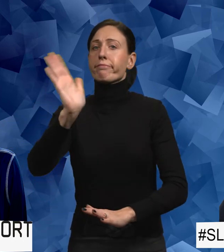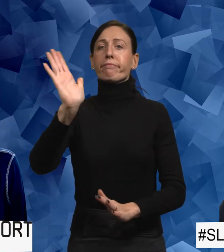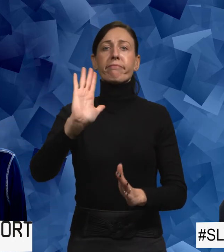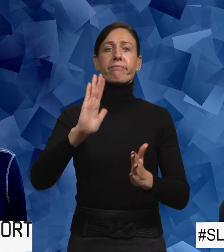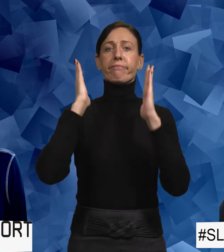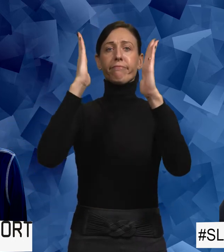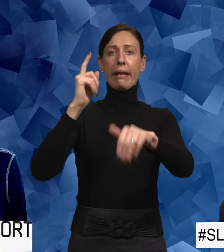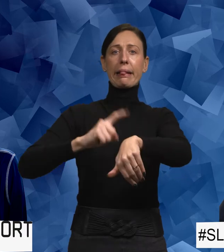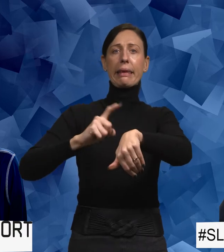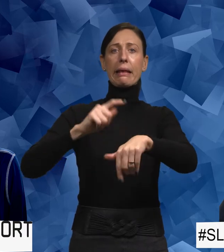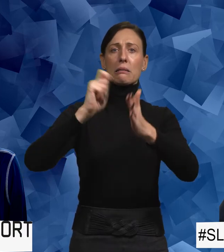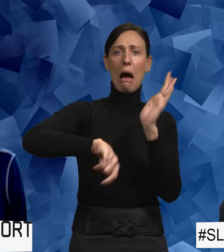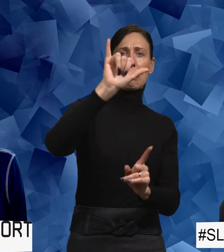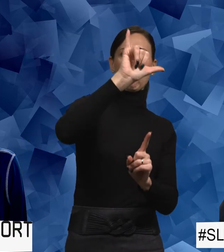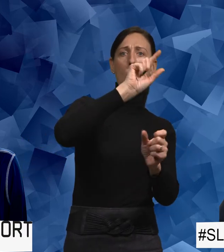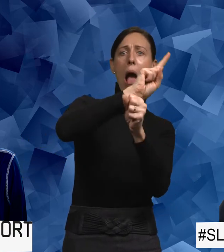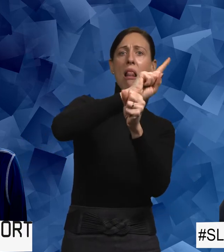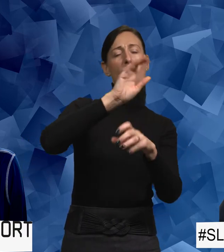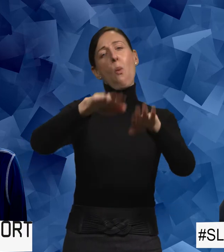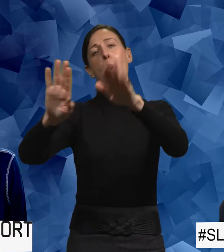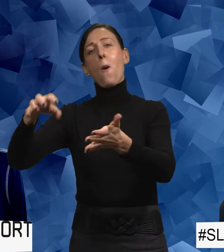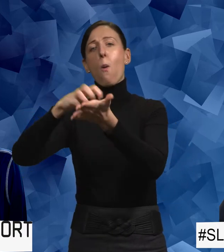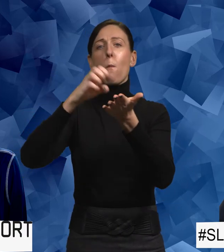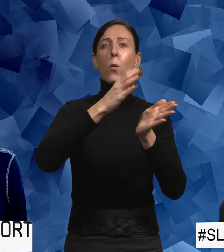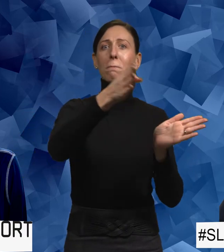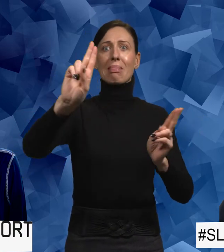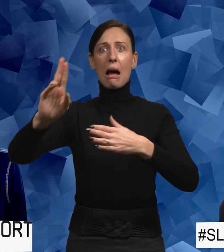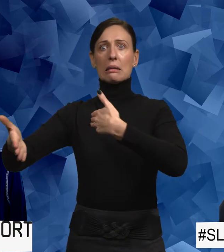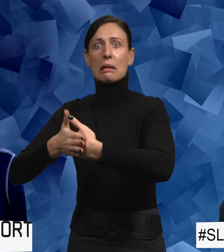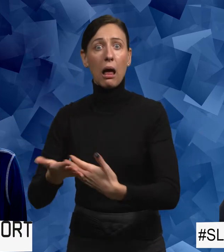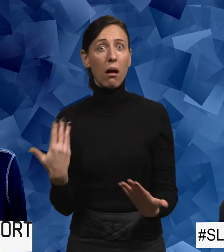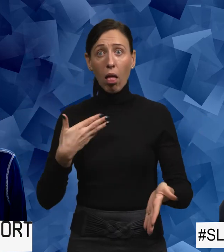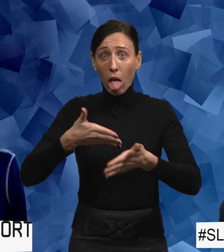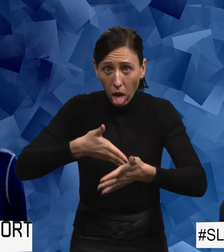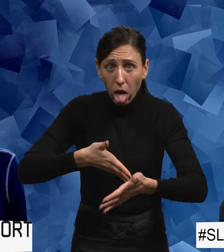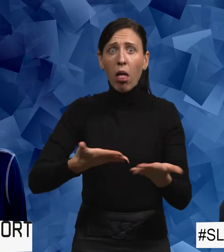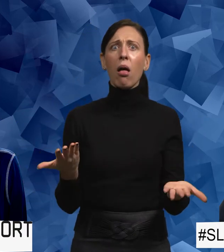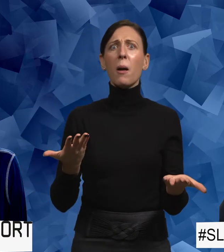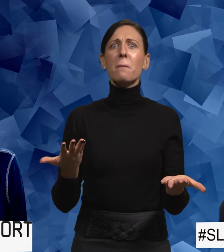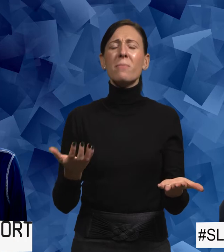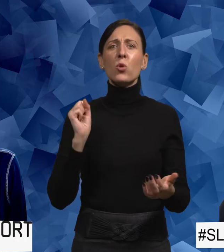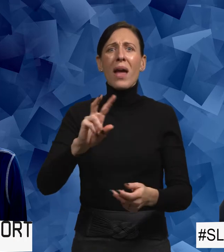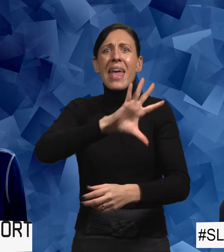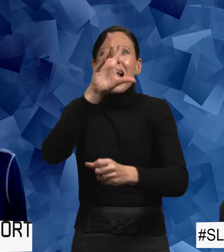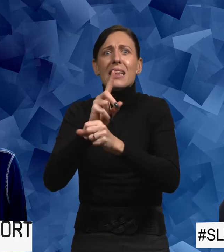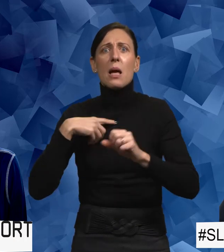iväg på en annan tid än före klockan tio eller elva. Lite olika, olika kommuner när det stänger. Du ska hela tiden ha